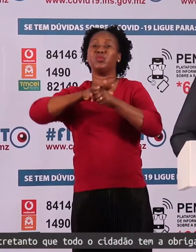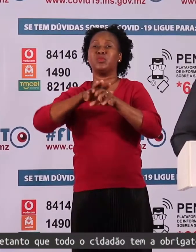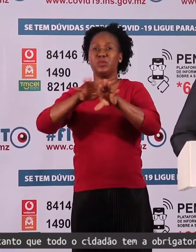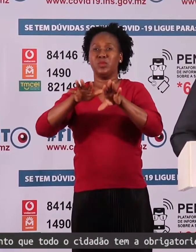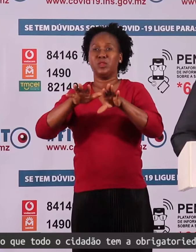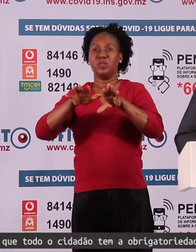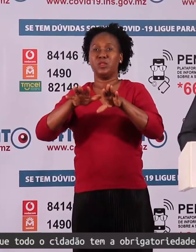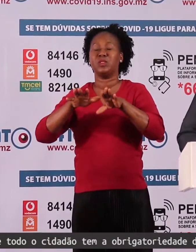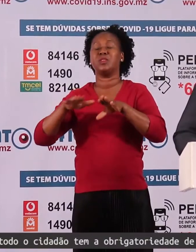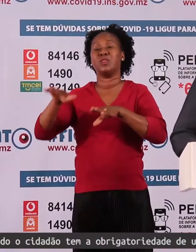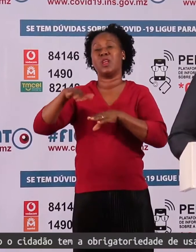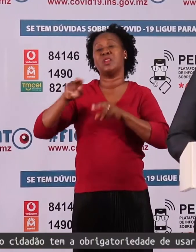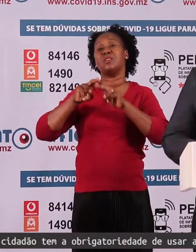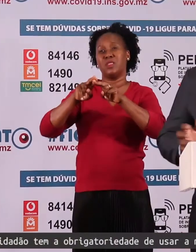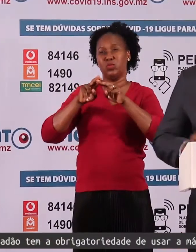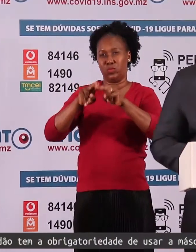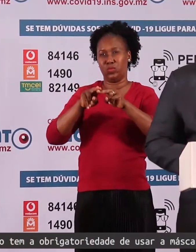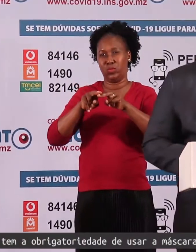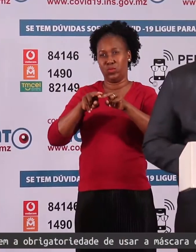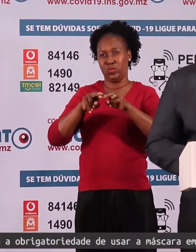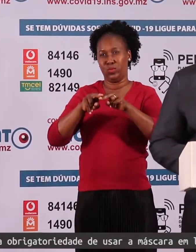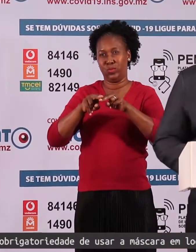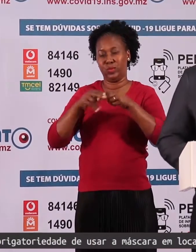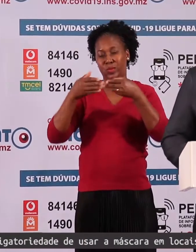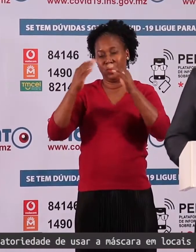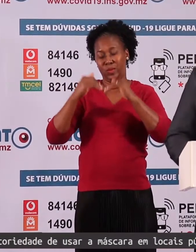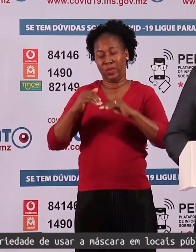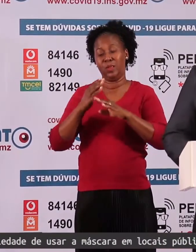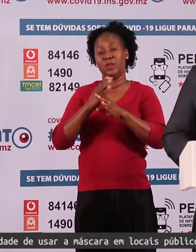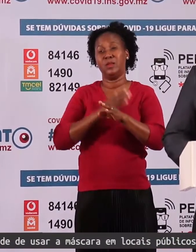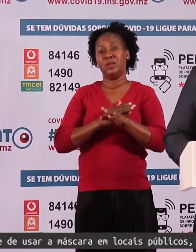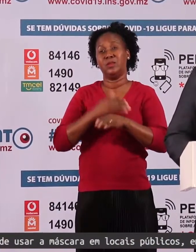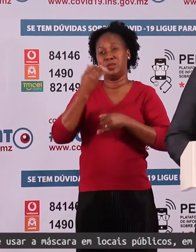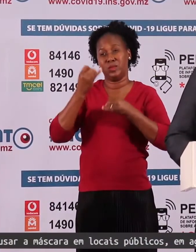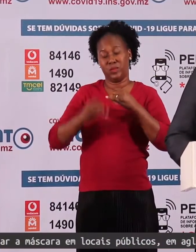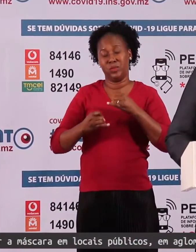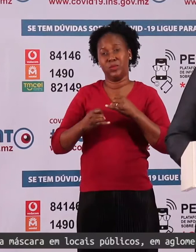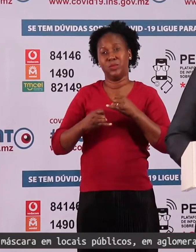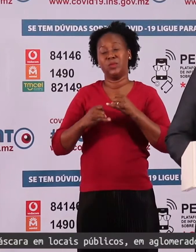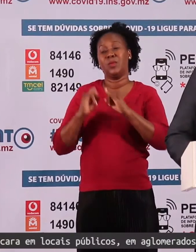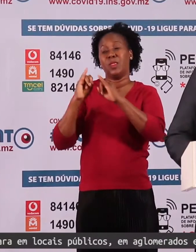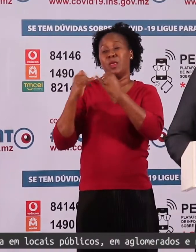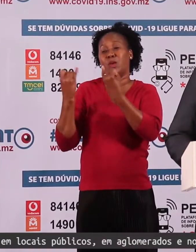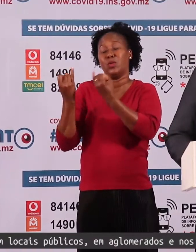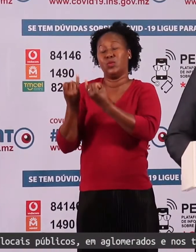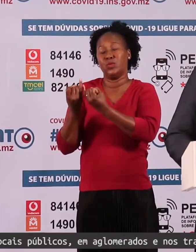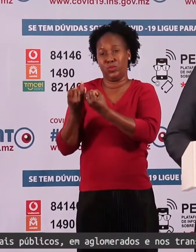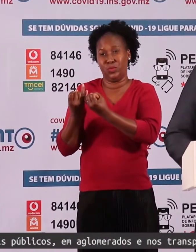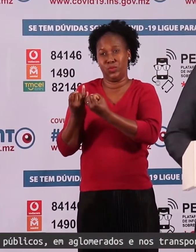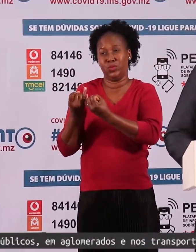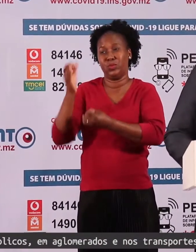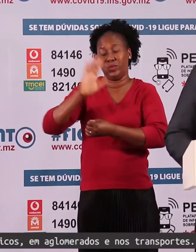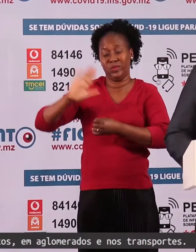transporte. Dizer ainda, um pouco antes de terminar, que o Instituto Nacional de Transportes Terrestres